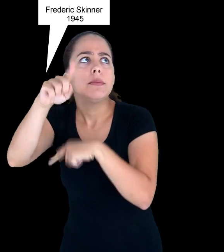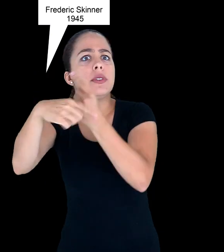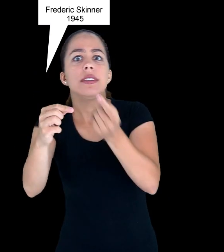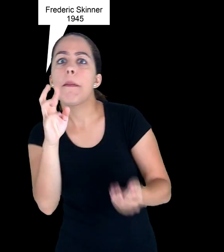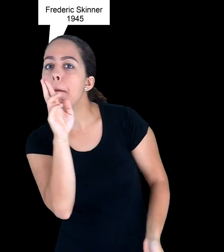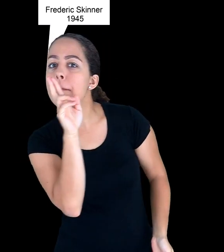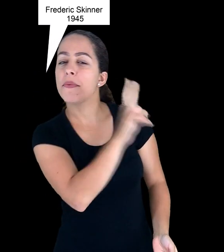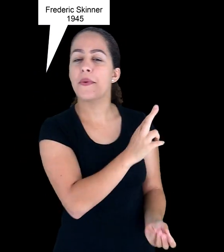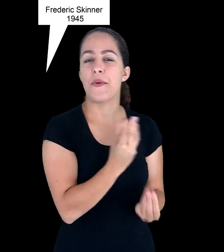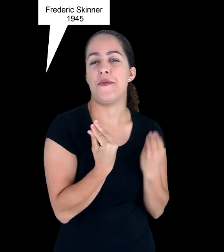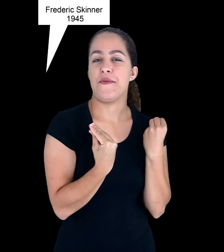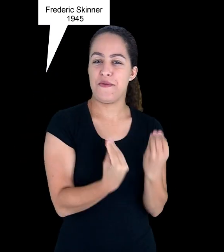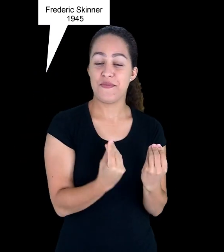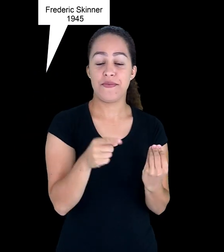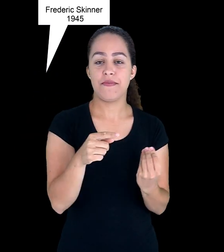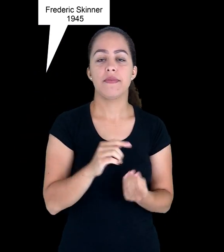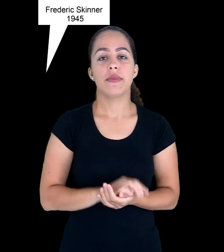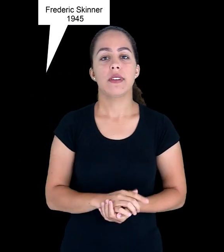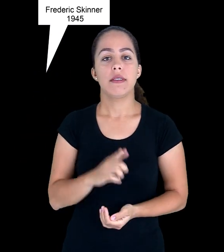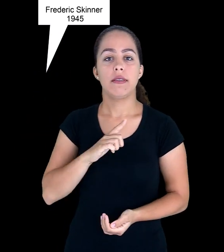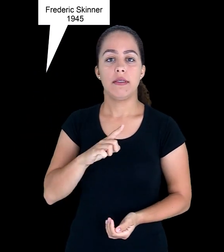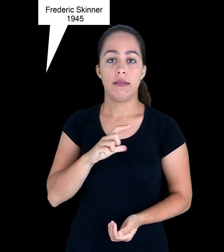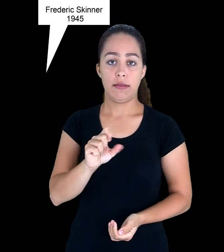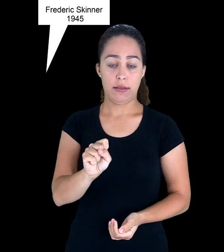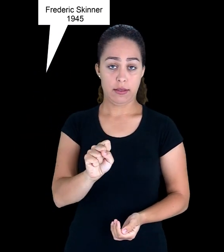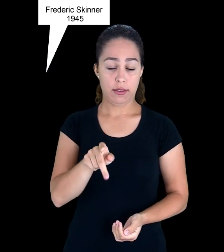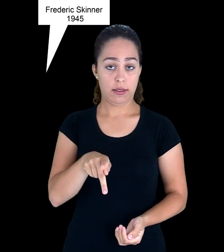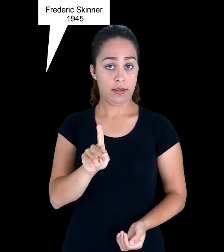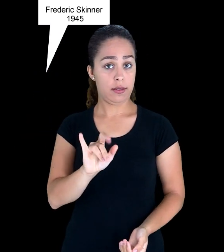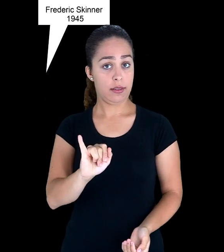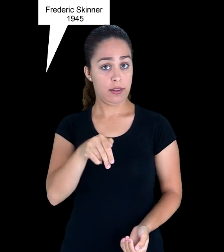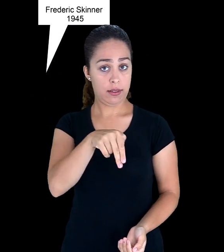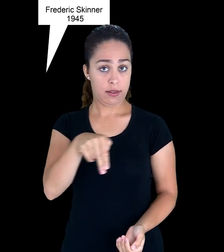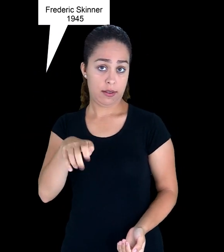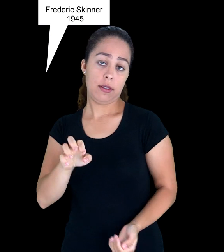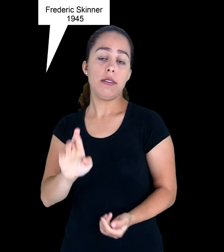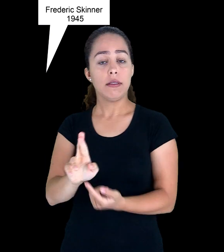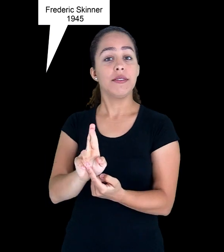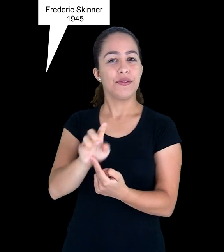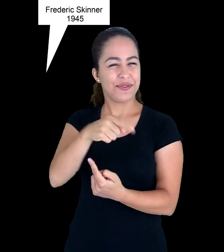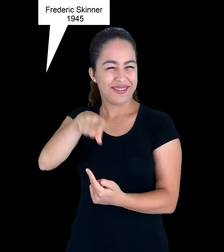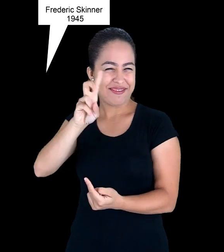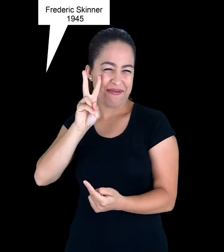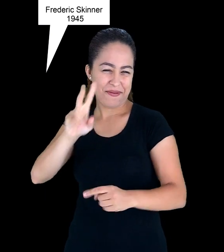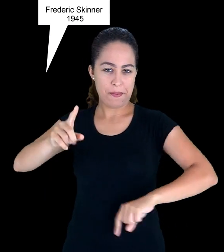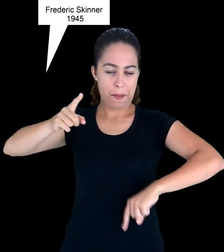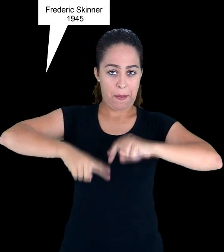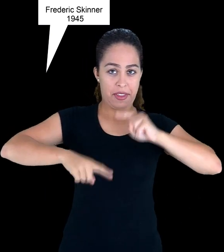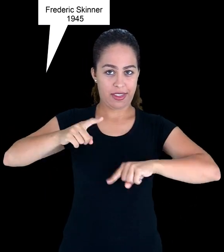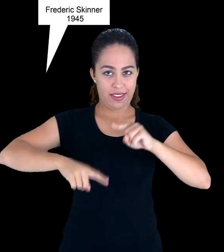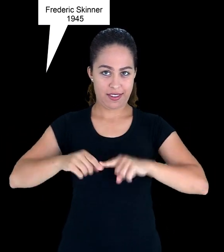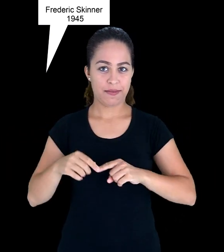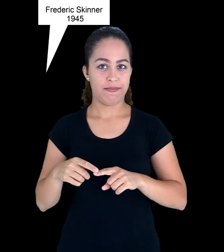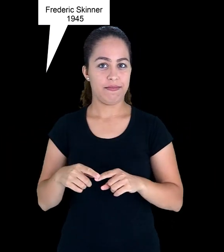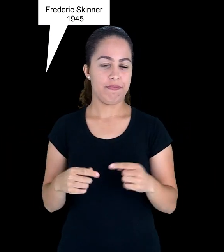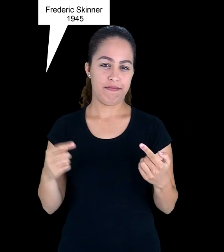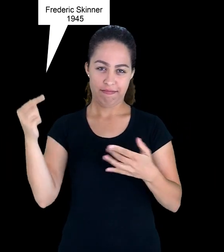Então, na teoria de Skinner, como vocês viram no material, a ênfase é no reforço dos